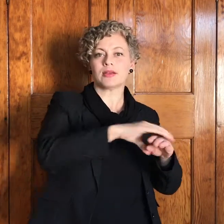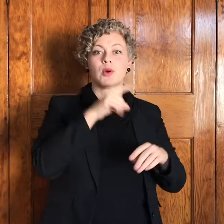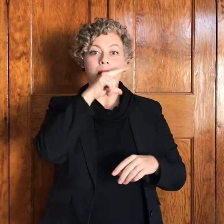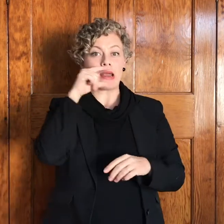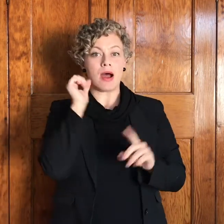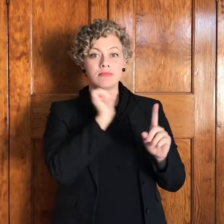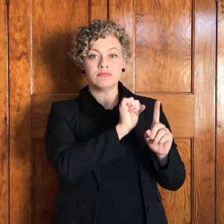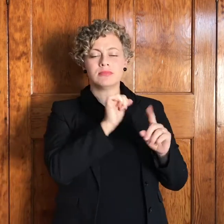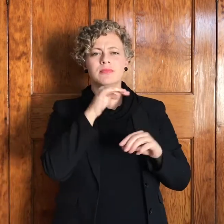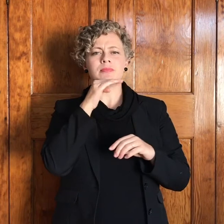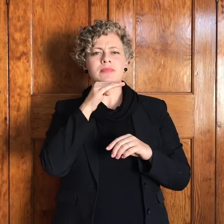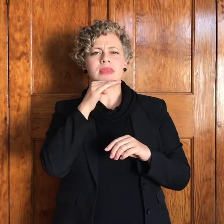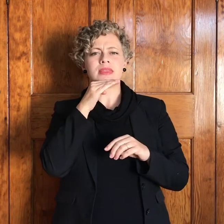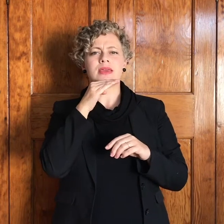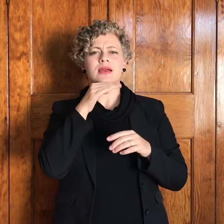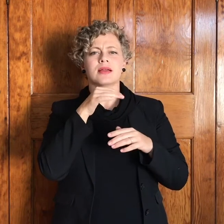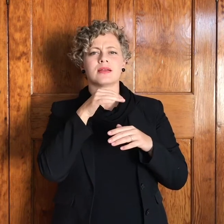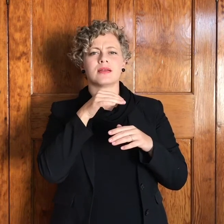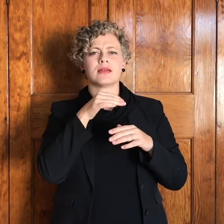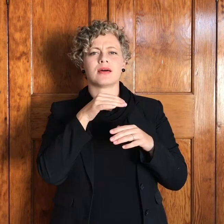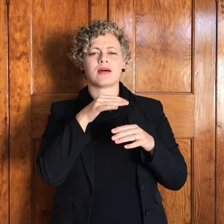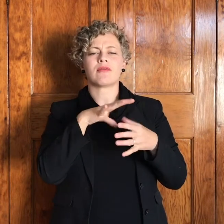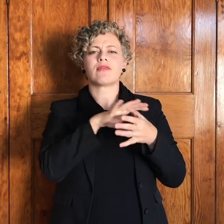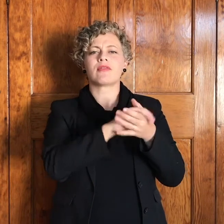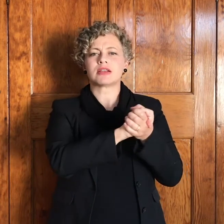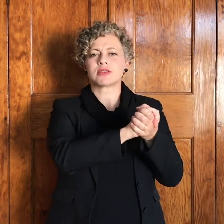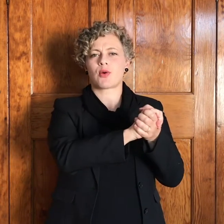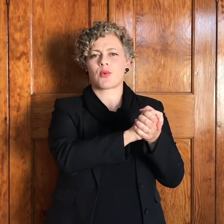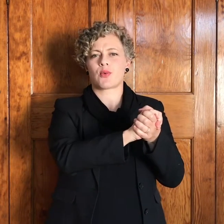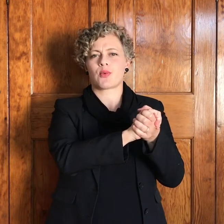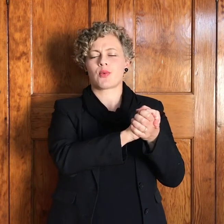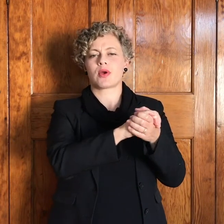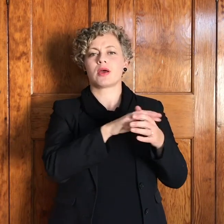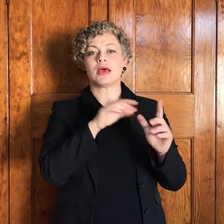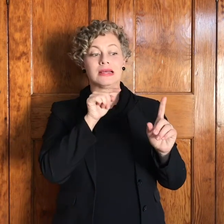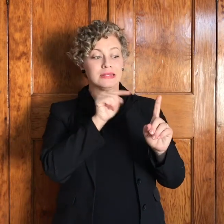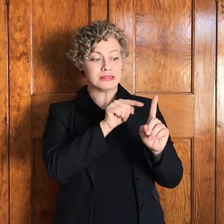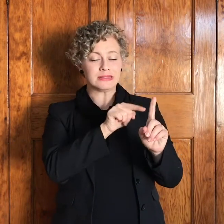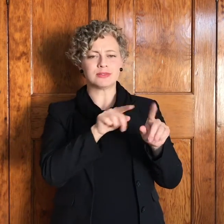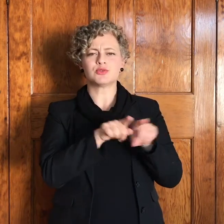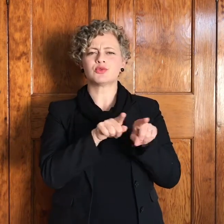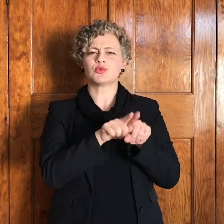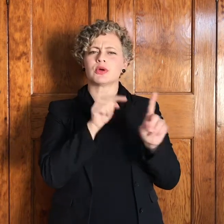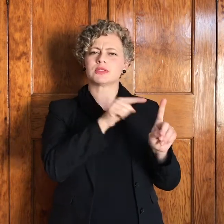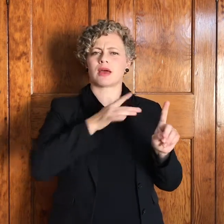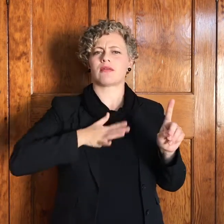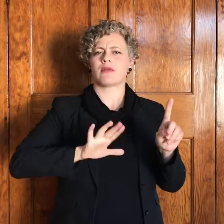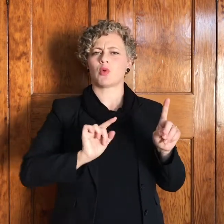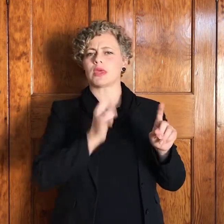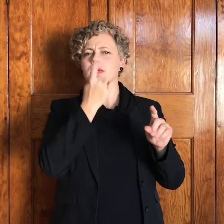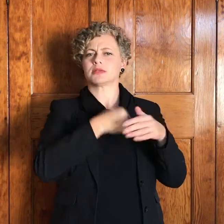maar ek moet eerste geboore word, want ek moet die eerstgeboore sien, sien, ontvang. En sy hele leven lang